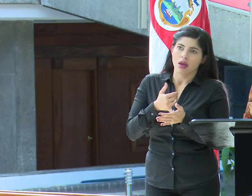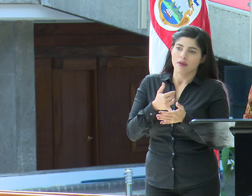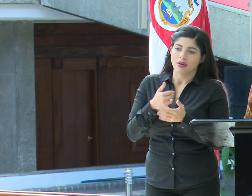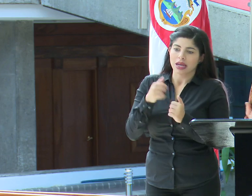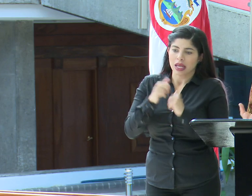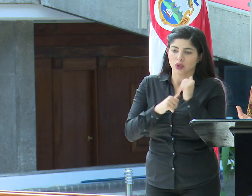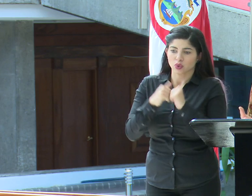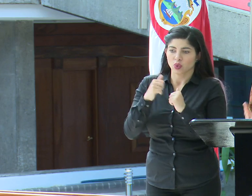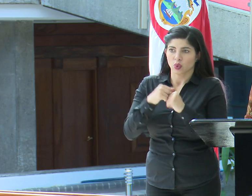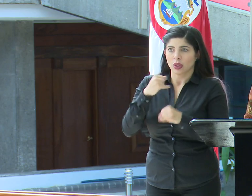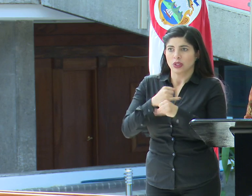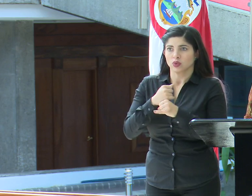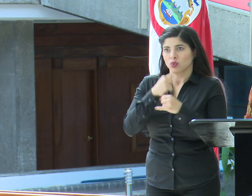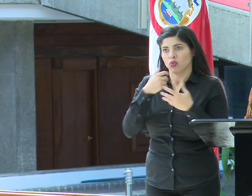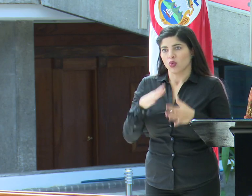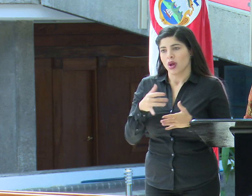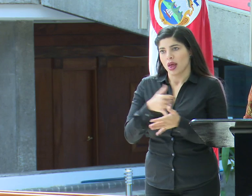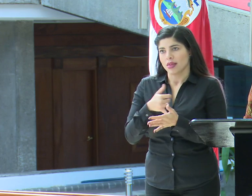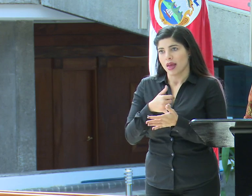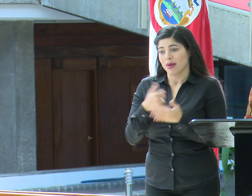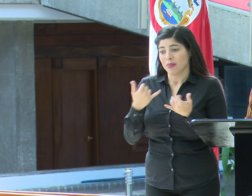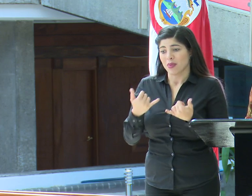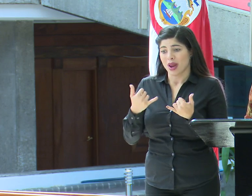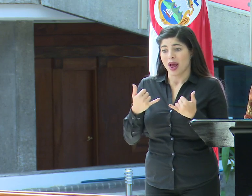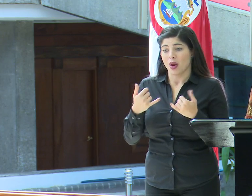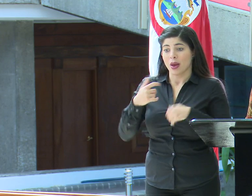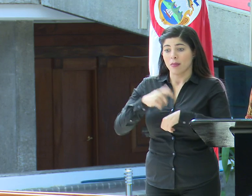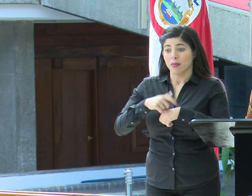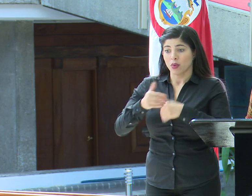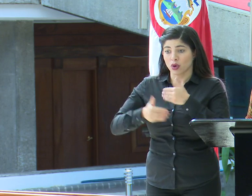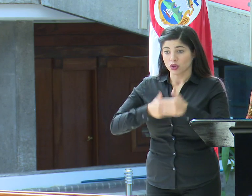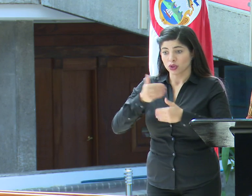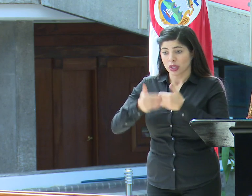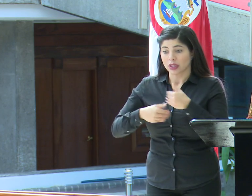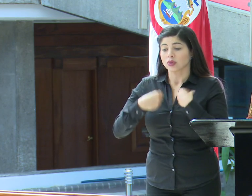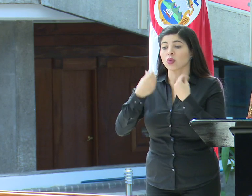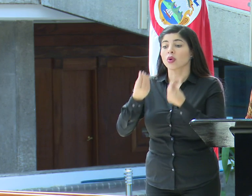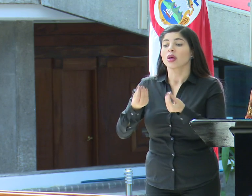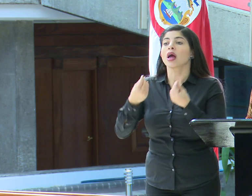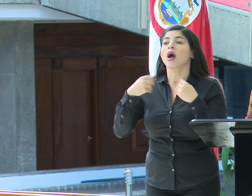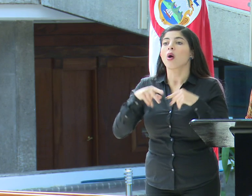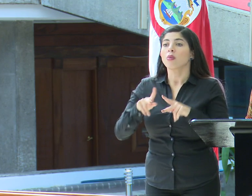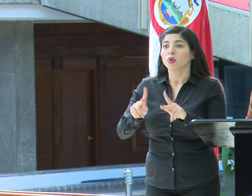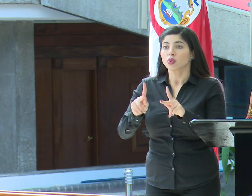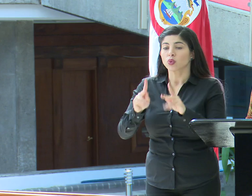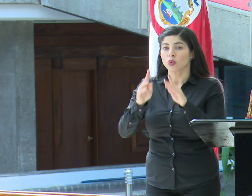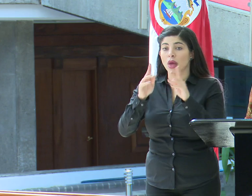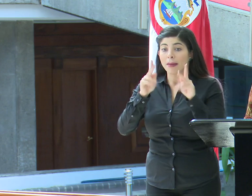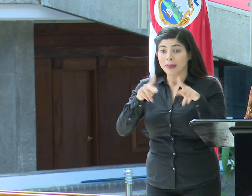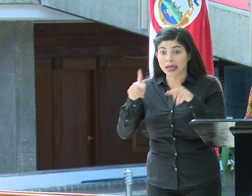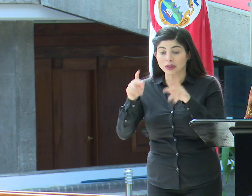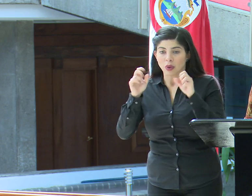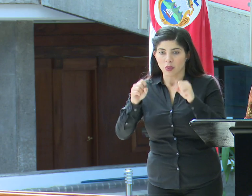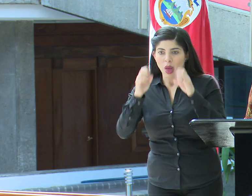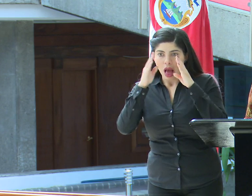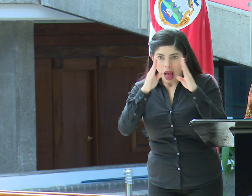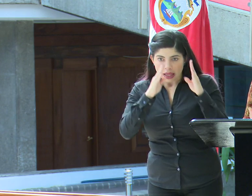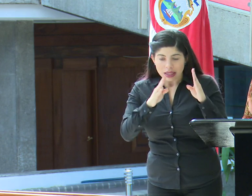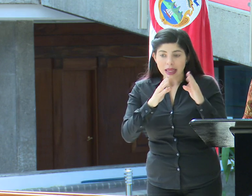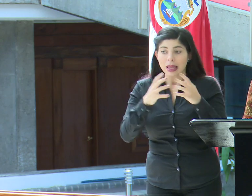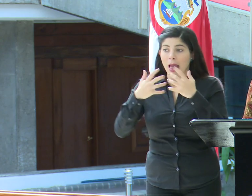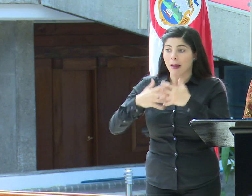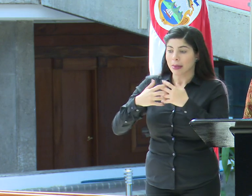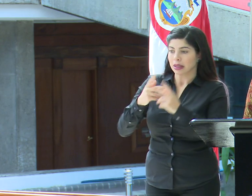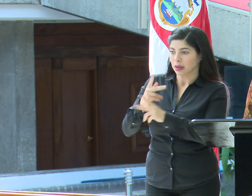estructura y la institucionalidad país en medio de esta coyuntura y que permitan, por supuesto, atender a la población, proteger a las